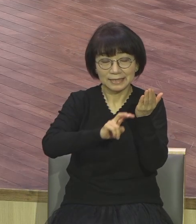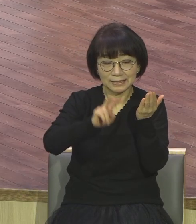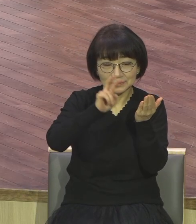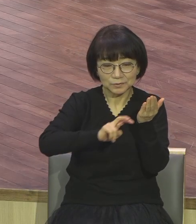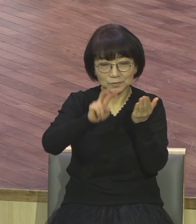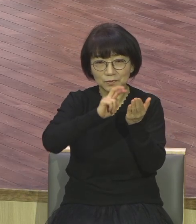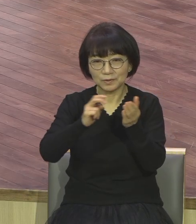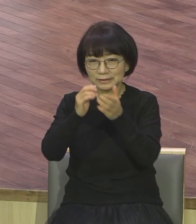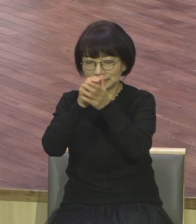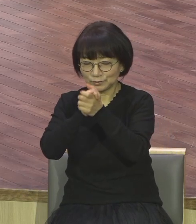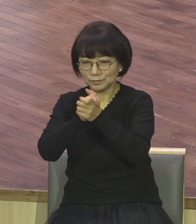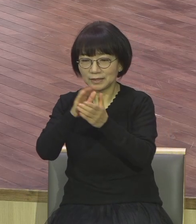믿음이 앵꼬가 돼가지고